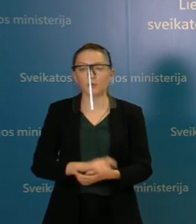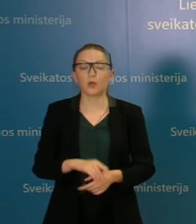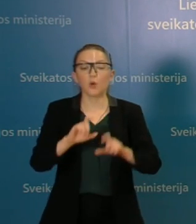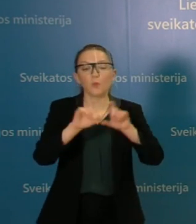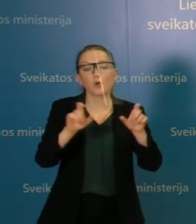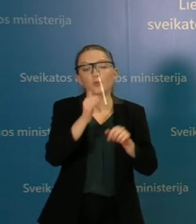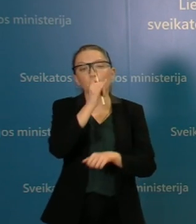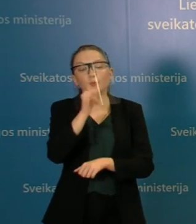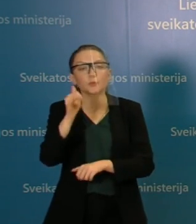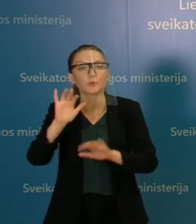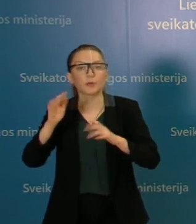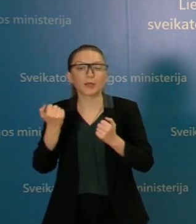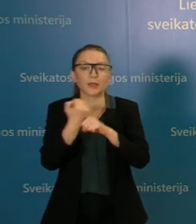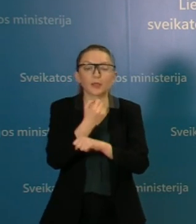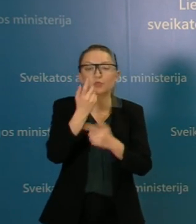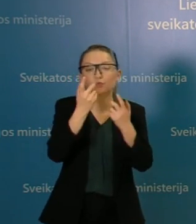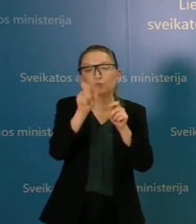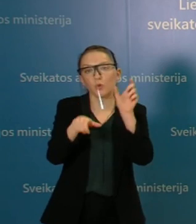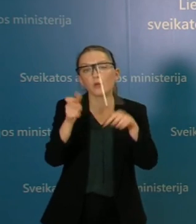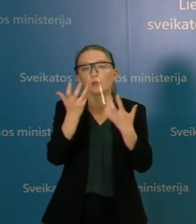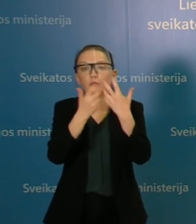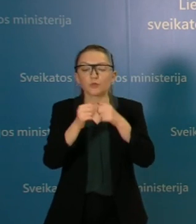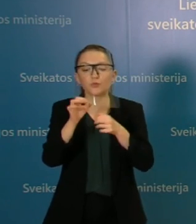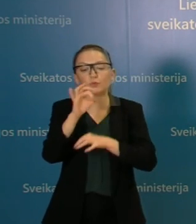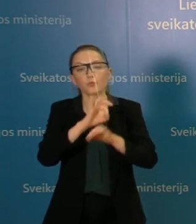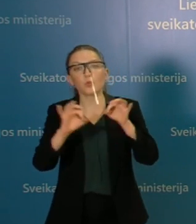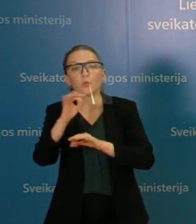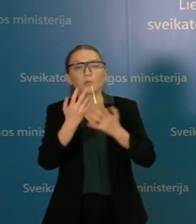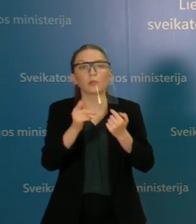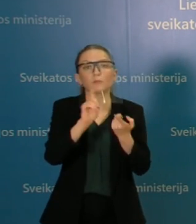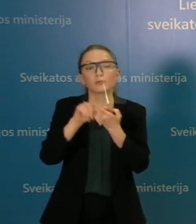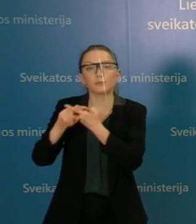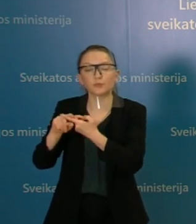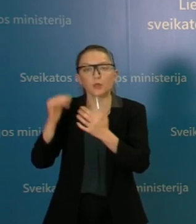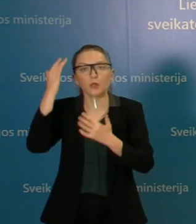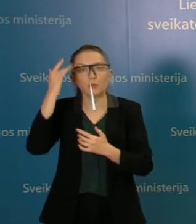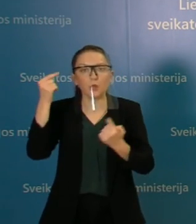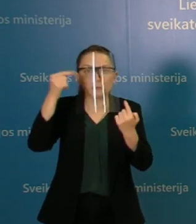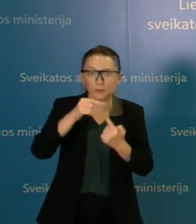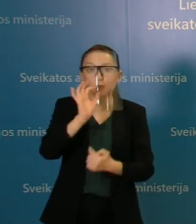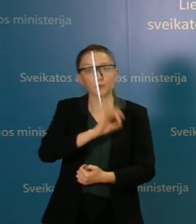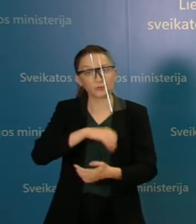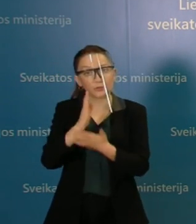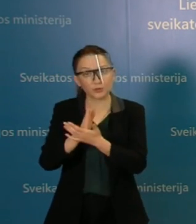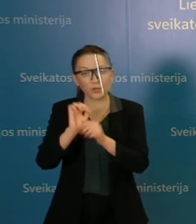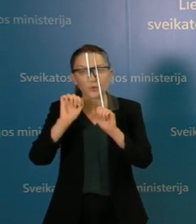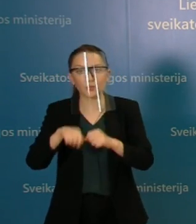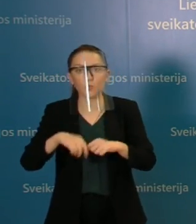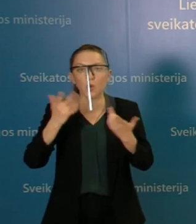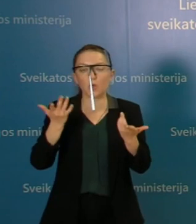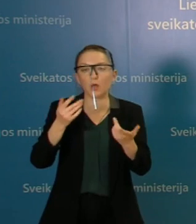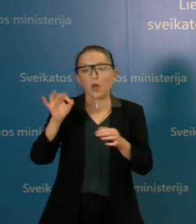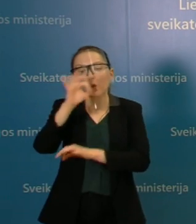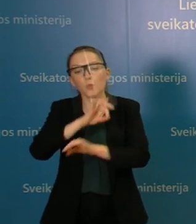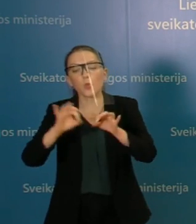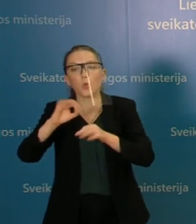parodujams, tai yra, kad reikia skaičiuoti žmonės pagal ploto, kiek jie ten turi patekti. Ko tikite iš tos priemonės ir ar tikėti, kad gali keisti stieploto